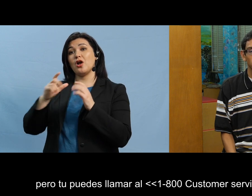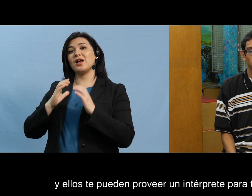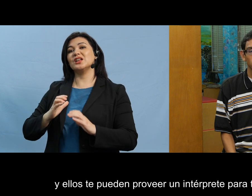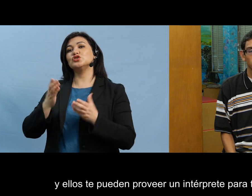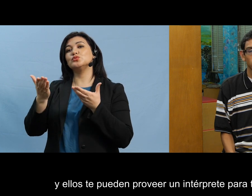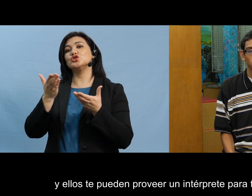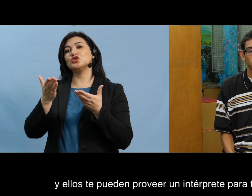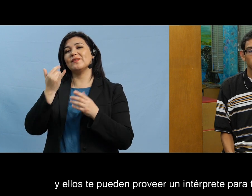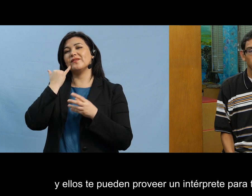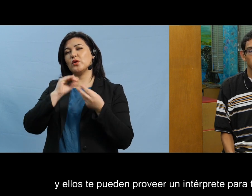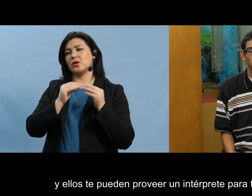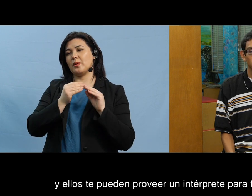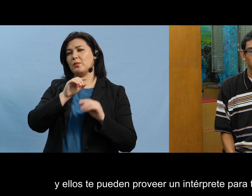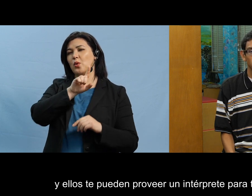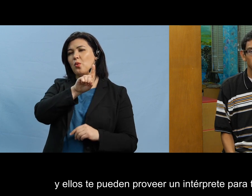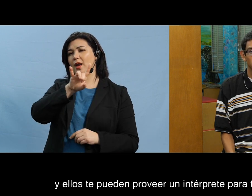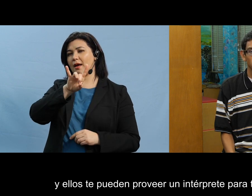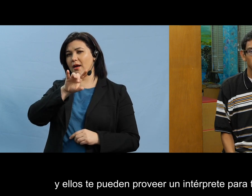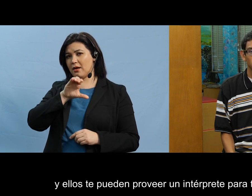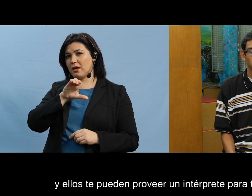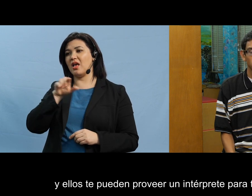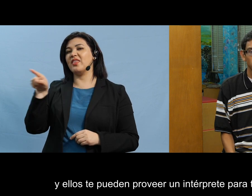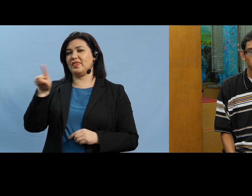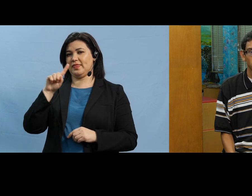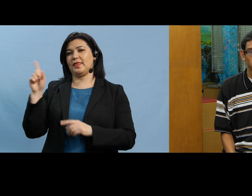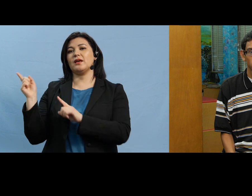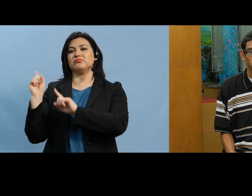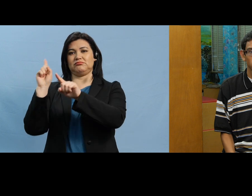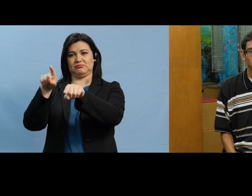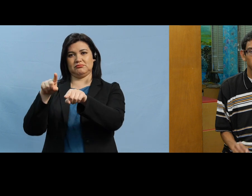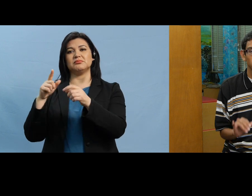service y ellos te pueden proveer un intérprete para ti